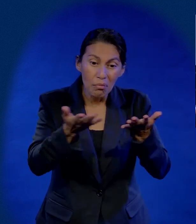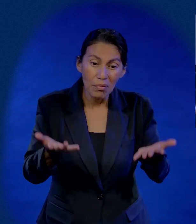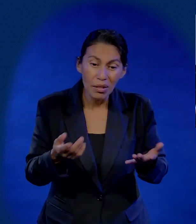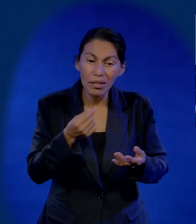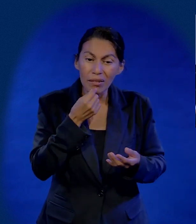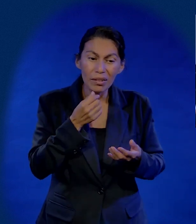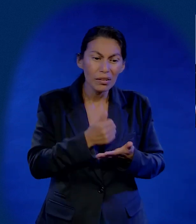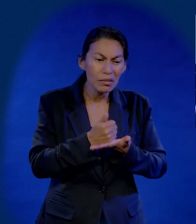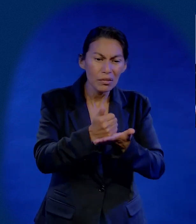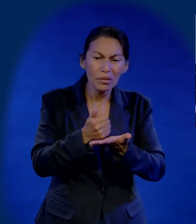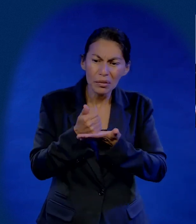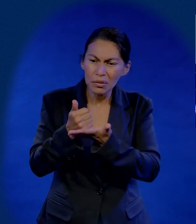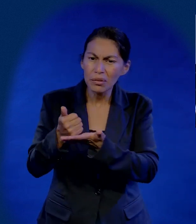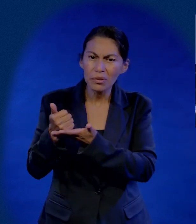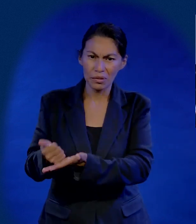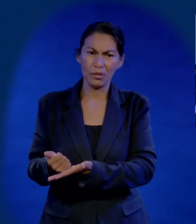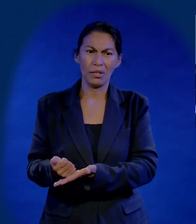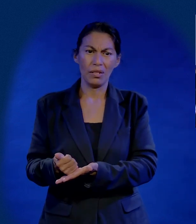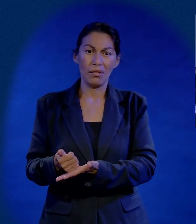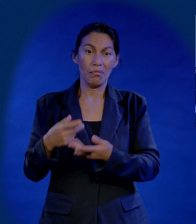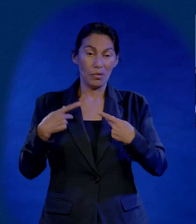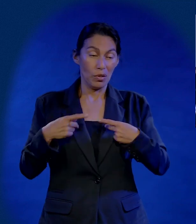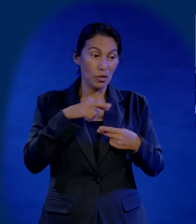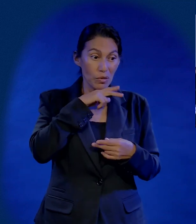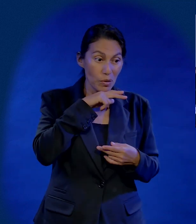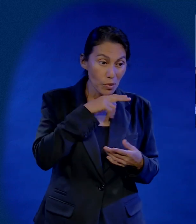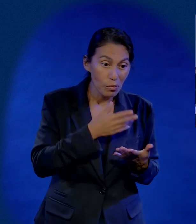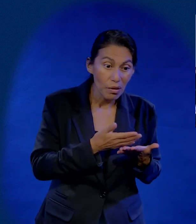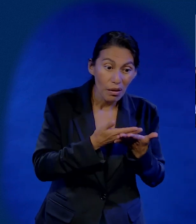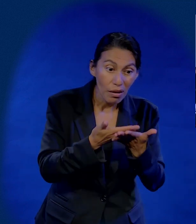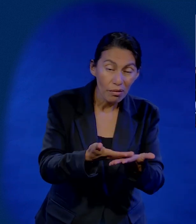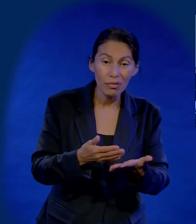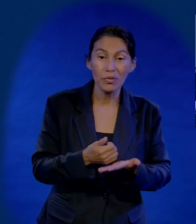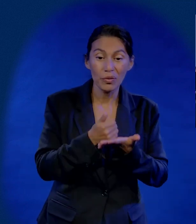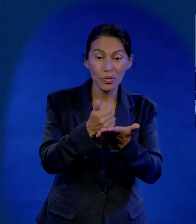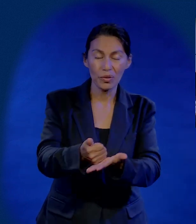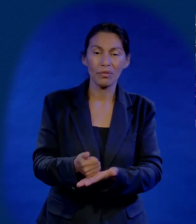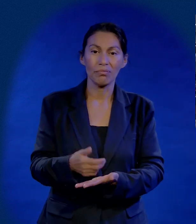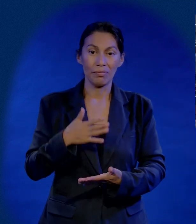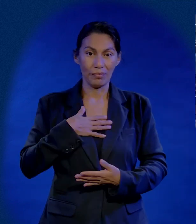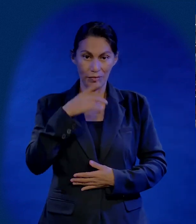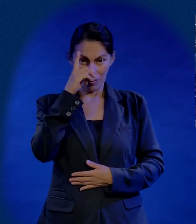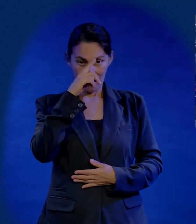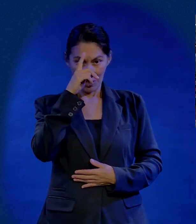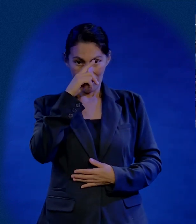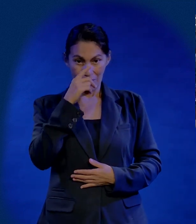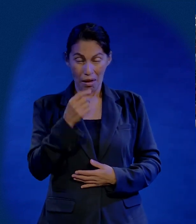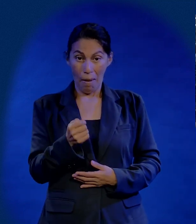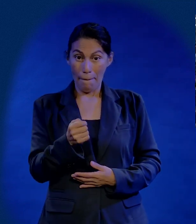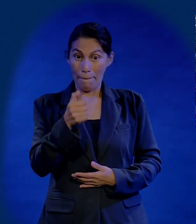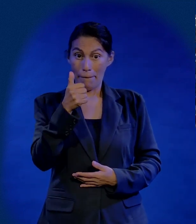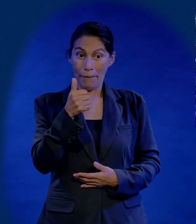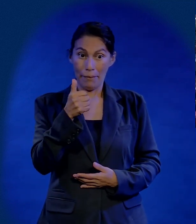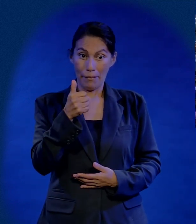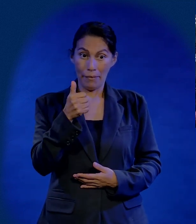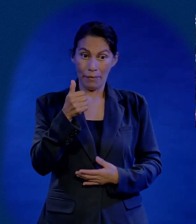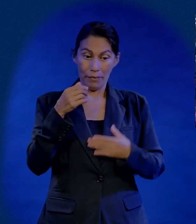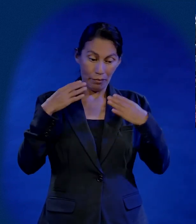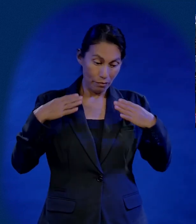gente amando personas. Vi niños fortalecidos, como mi propia vida, por gente que se preocupaba por nosotros. Tuve un